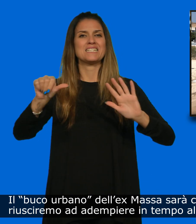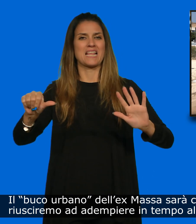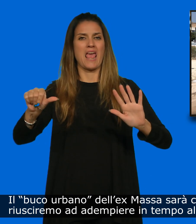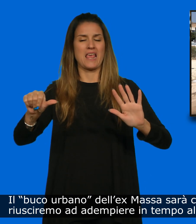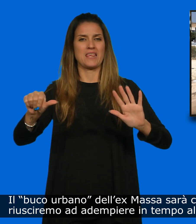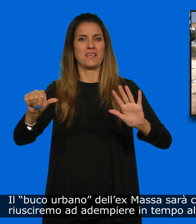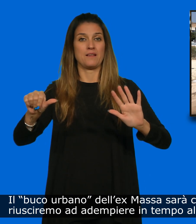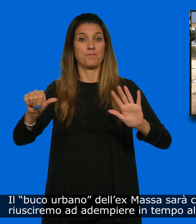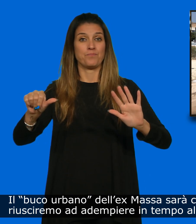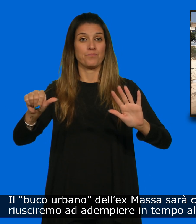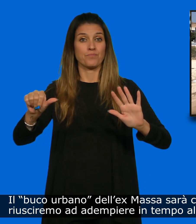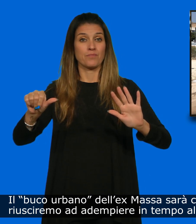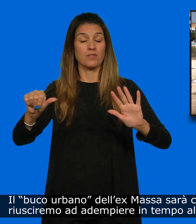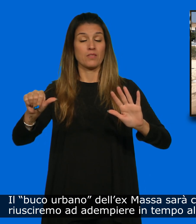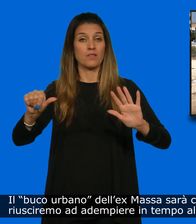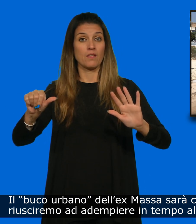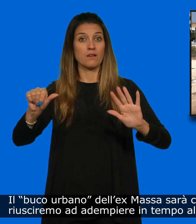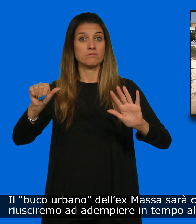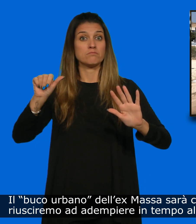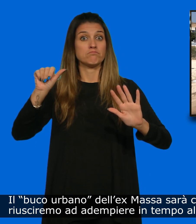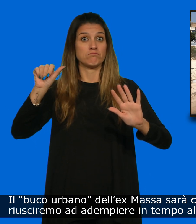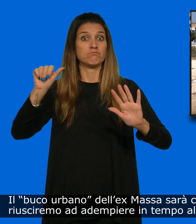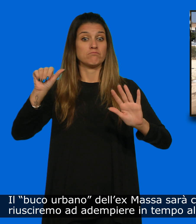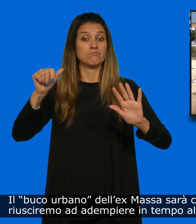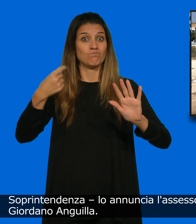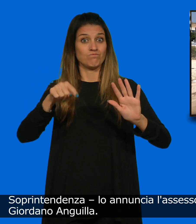se riusciremo ad adempiere in tempo le nuove richieste della soprintendenza